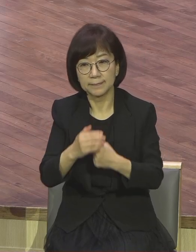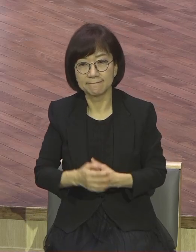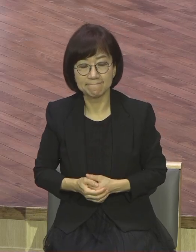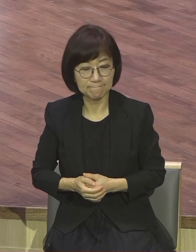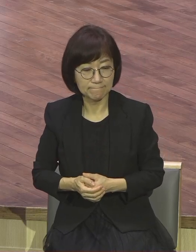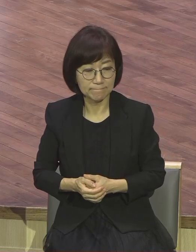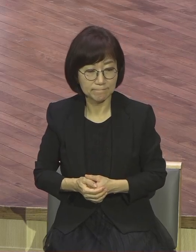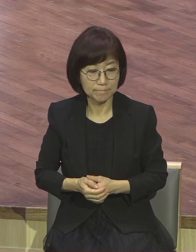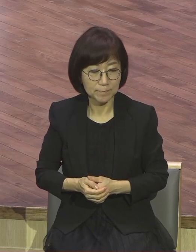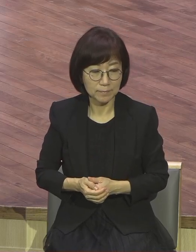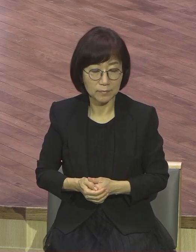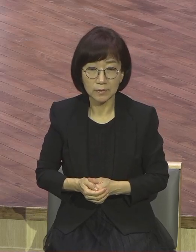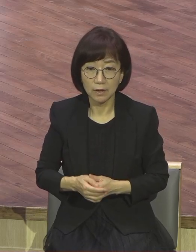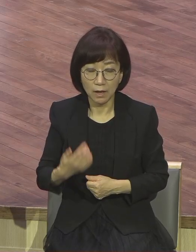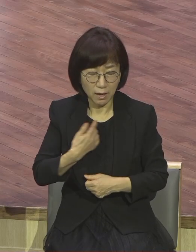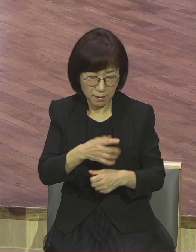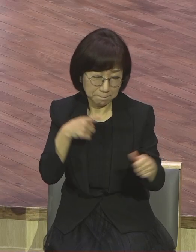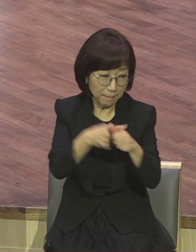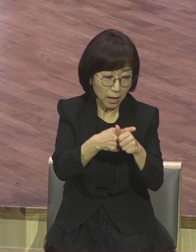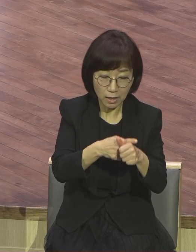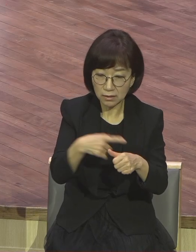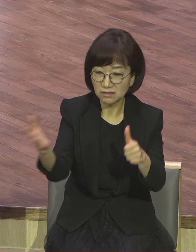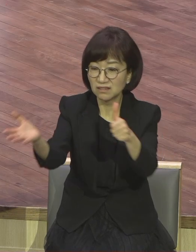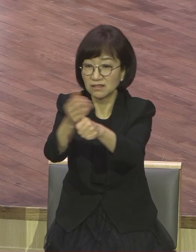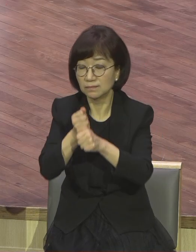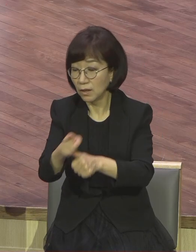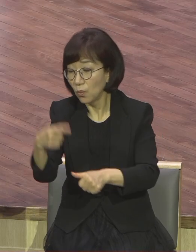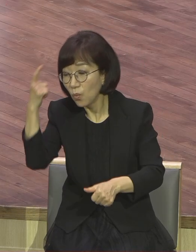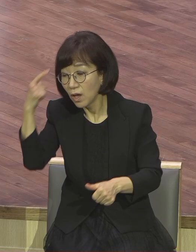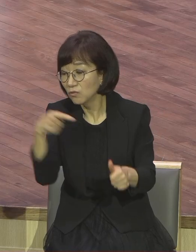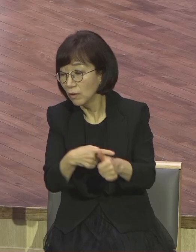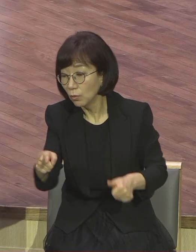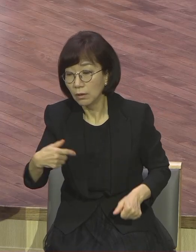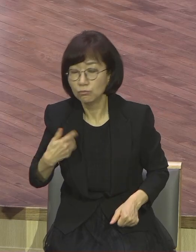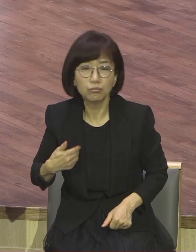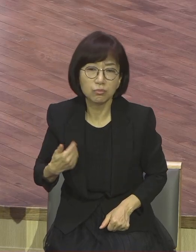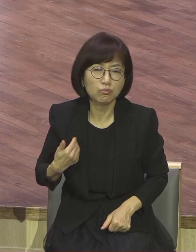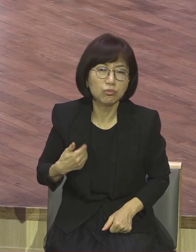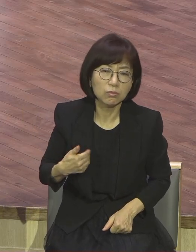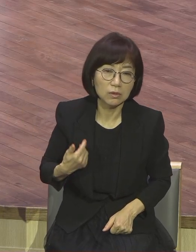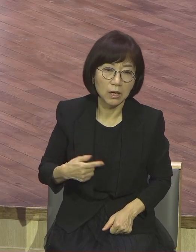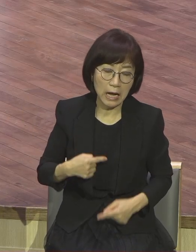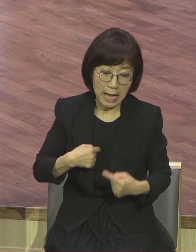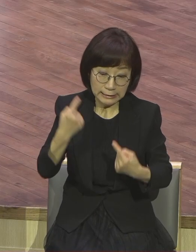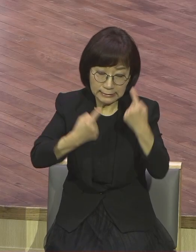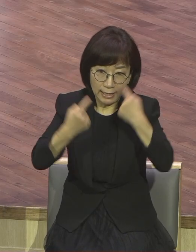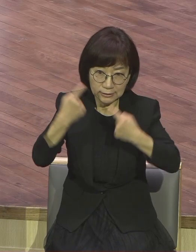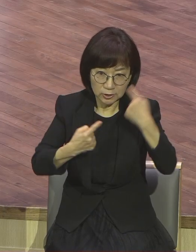내가 왜 사람 죽여 나도 모르겠다고 화가 가득 상처가 너무 많아서 열등의식이 너무 많아서